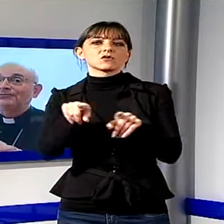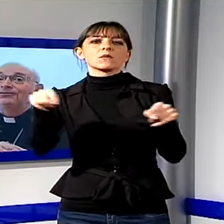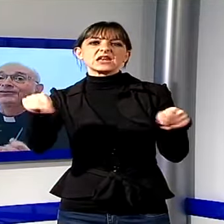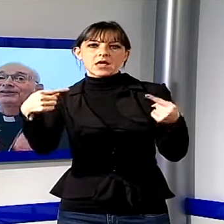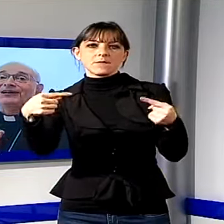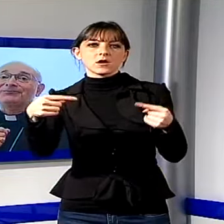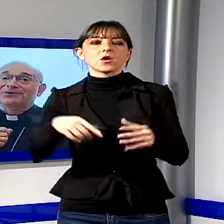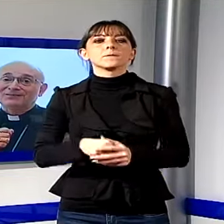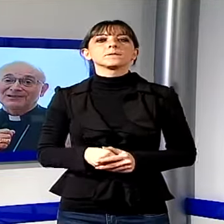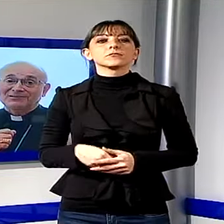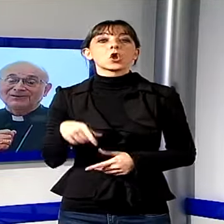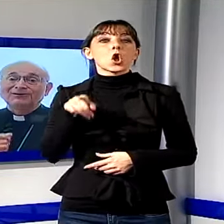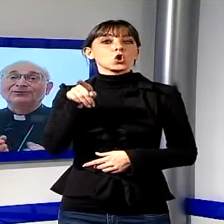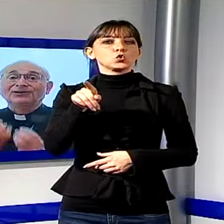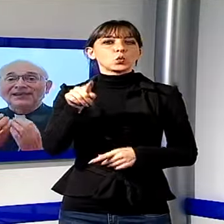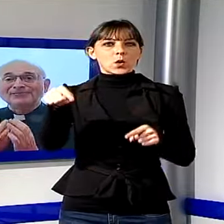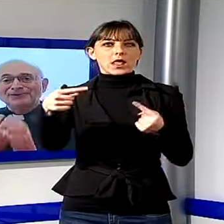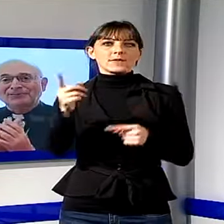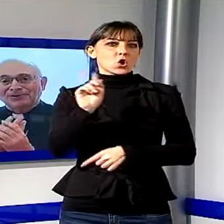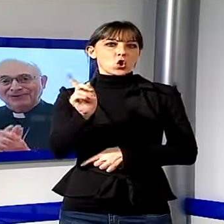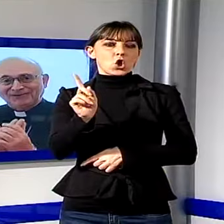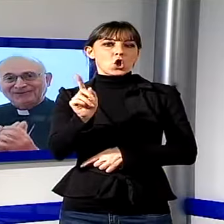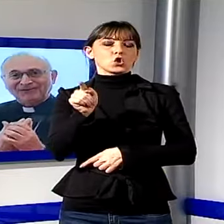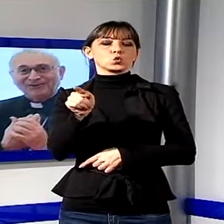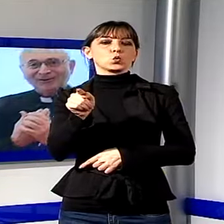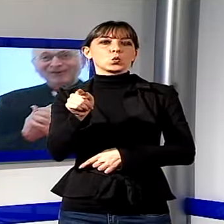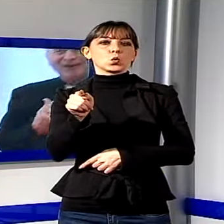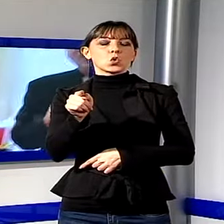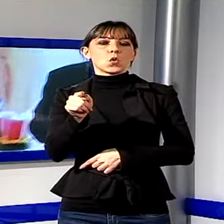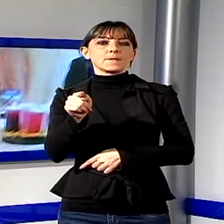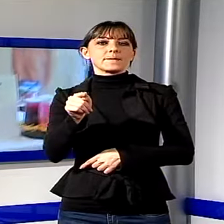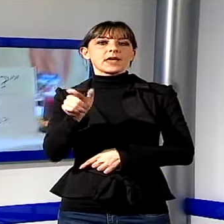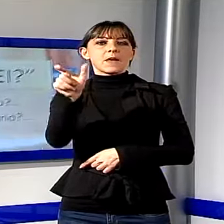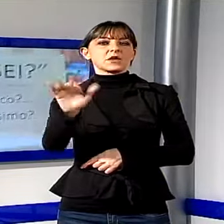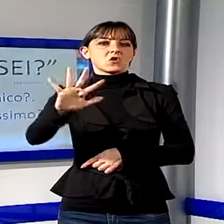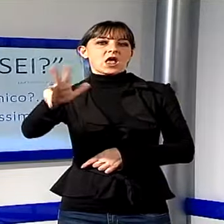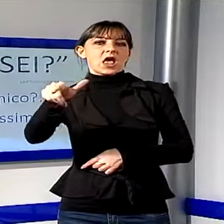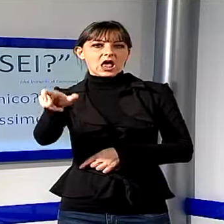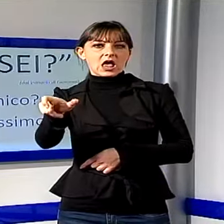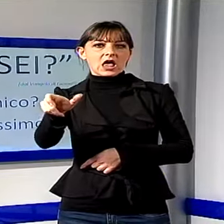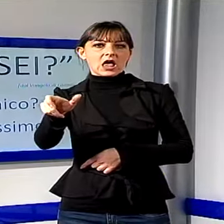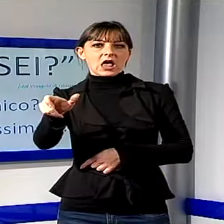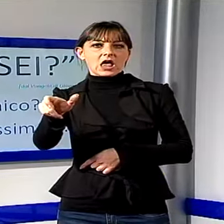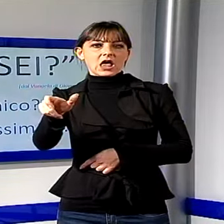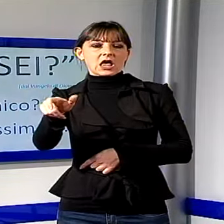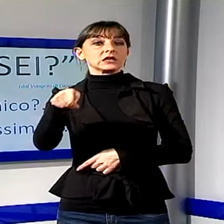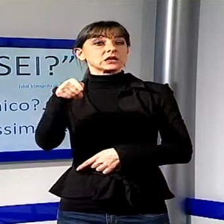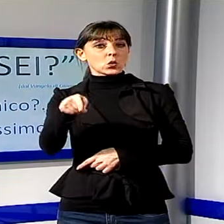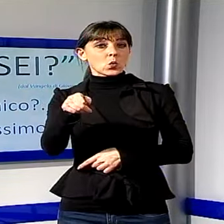tu non sei il mio nemico, tu sei il mio prossimo, questo è quello che il Vangelo di questa domenica di fatti ci